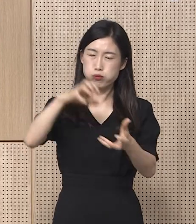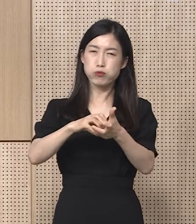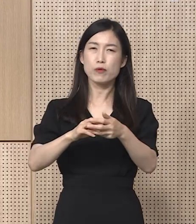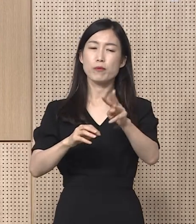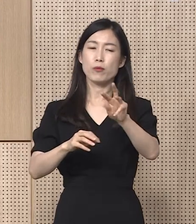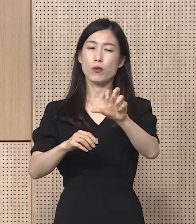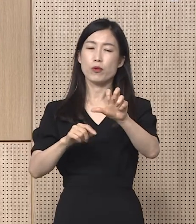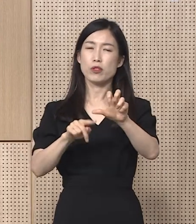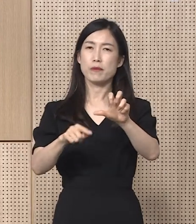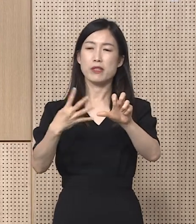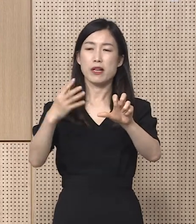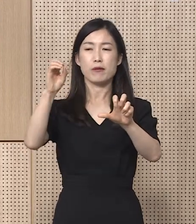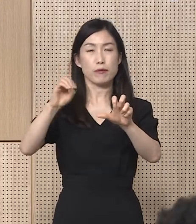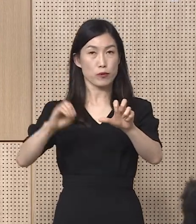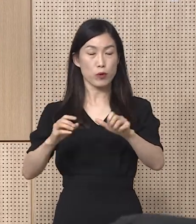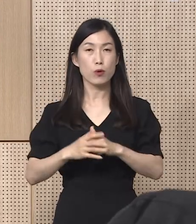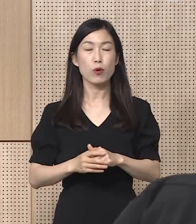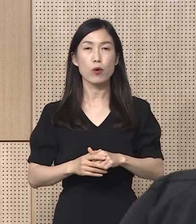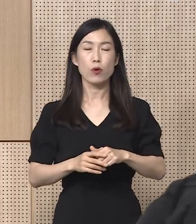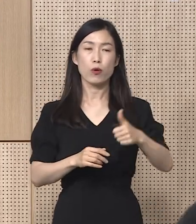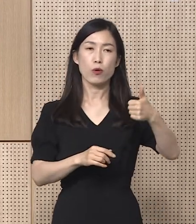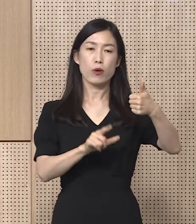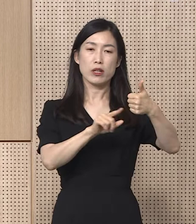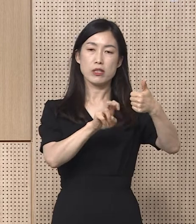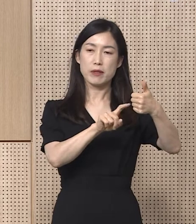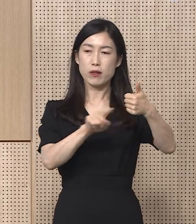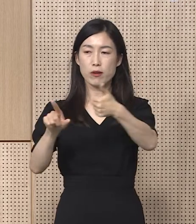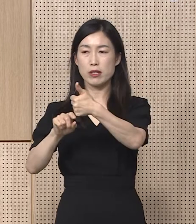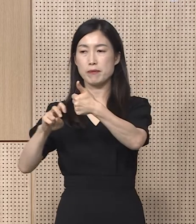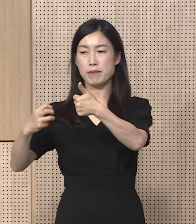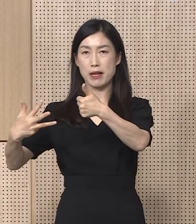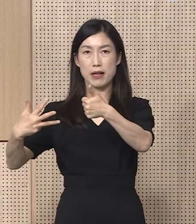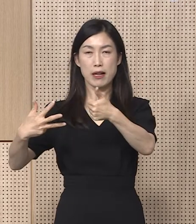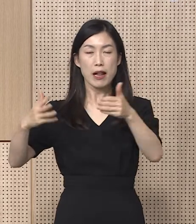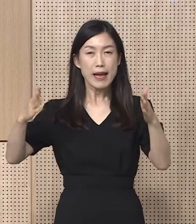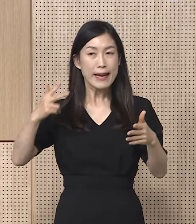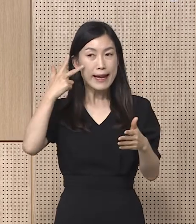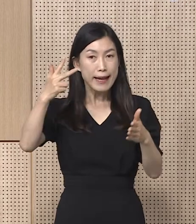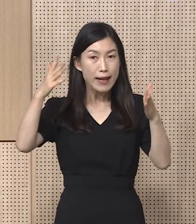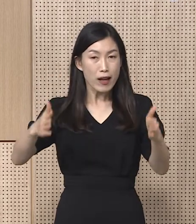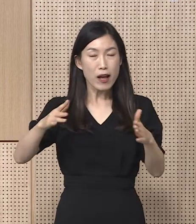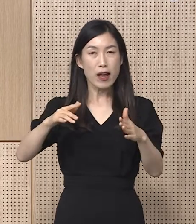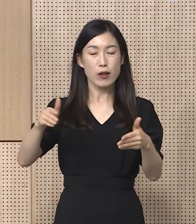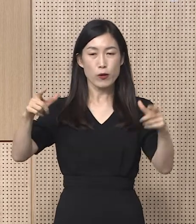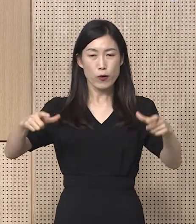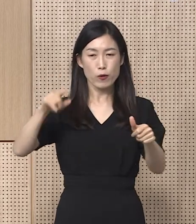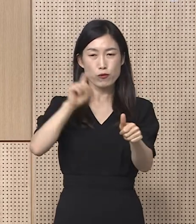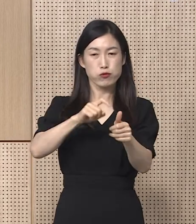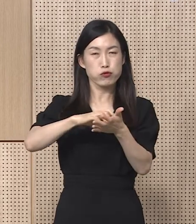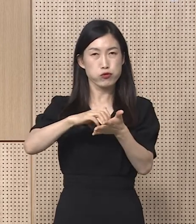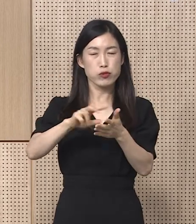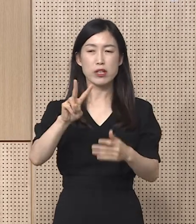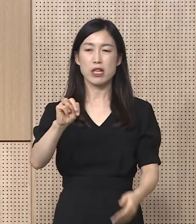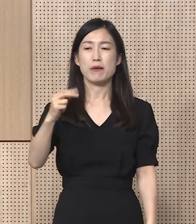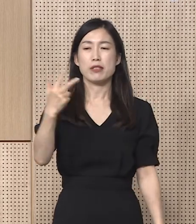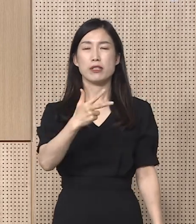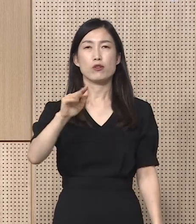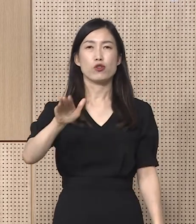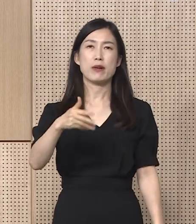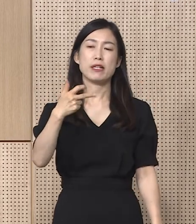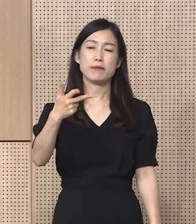.4%입니다. 5월 22일부터 5월 28일까지 한 주간 발생한 도내 확진자 수는 2만 7